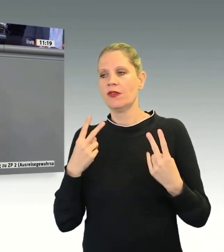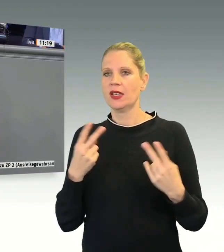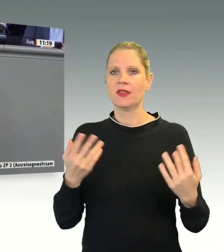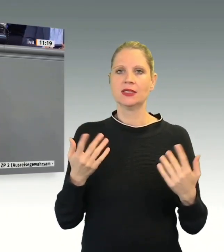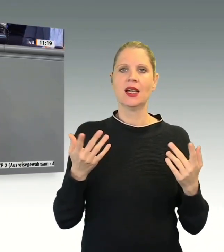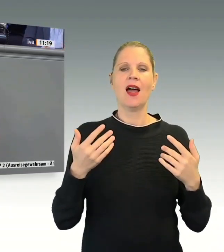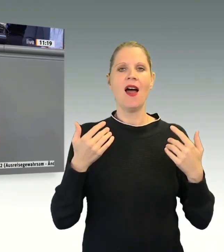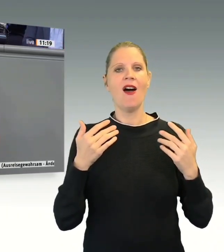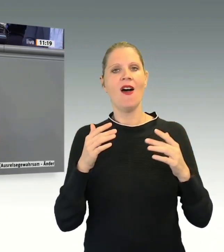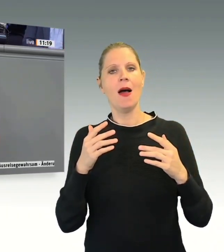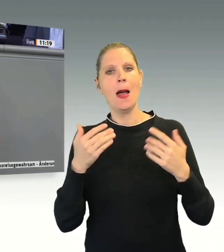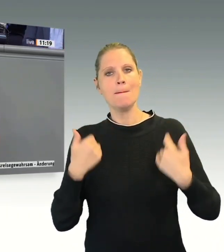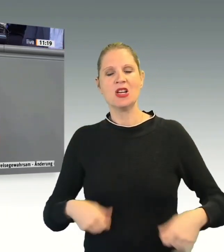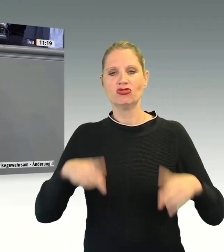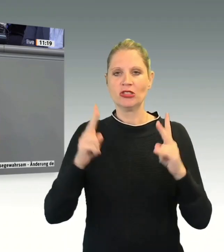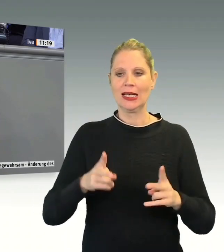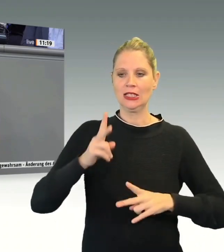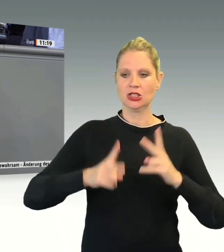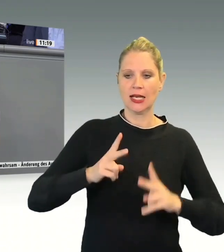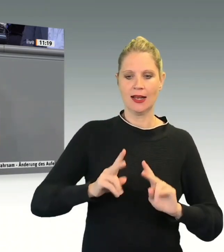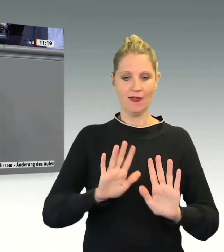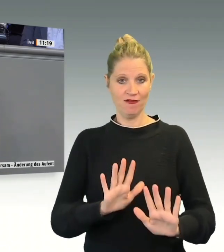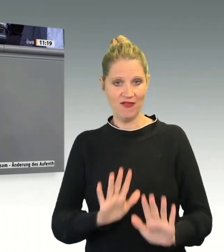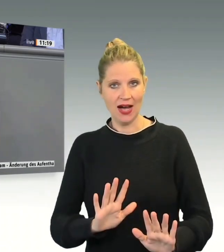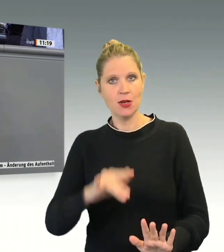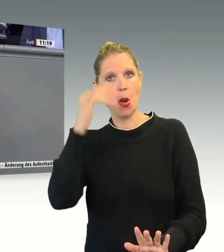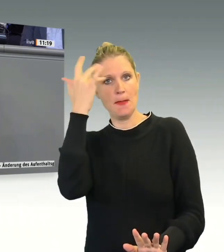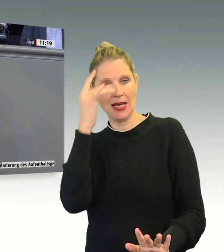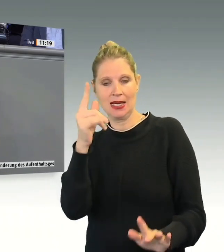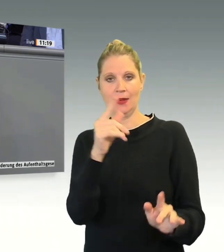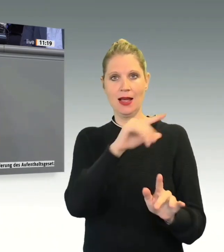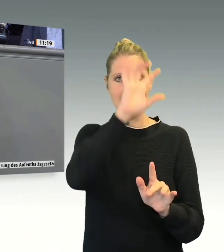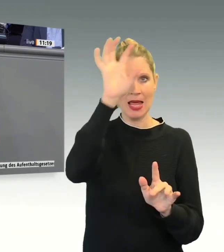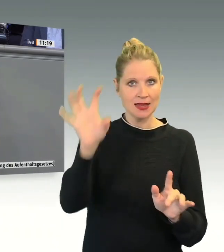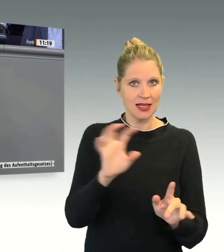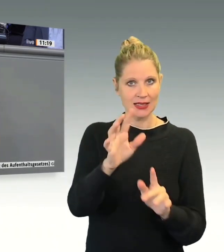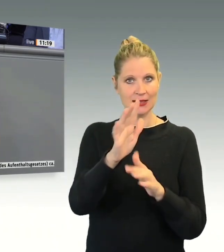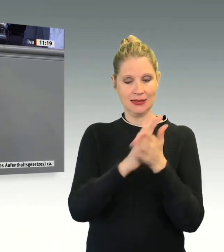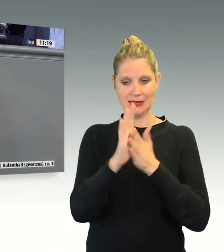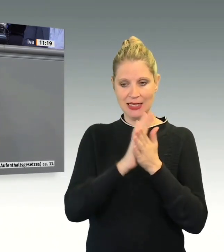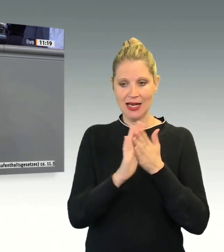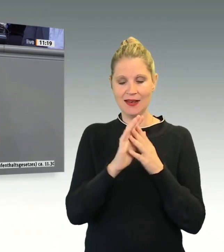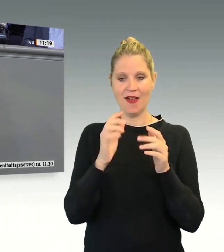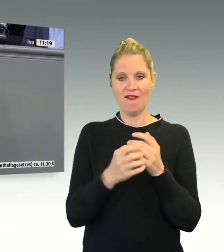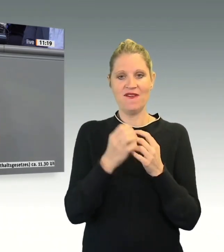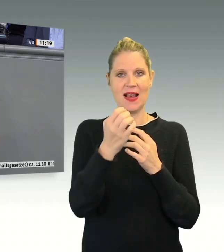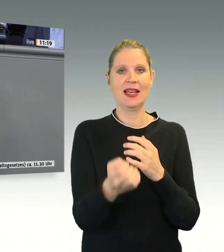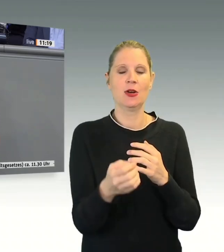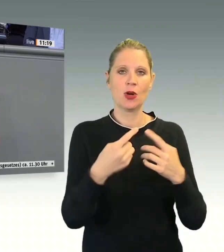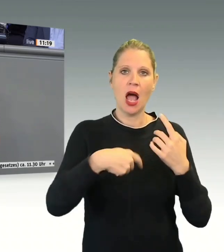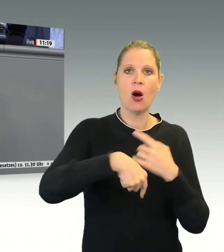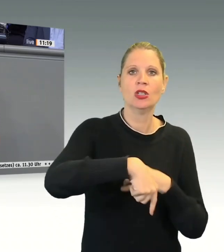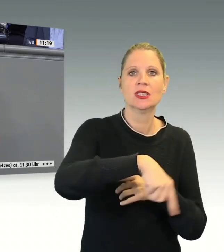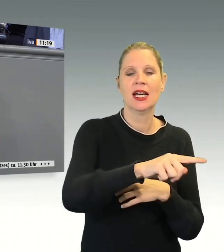Grundgesetzes darüber Gedanken machen, wenn uns die Länder sagen, und zwar alle Länder, dass eine Verlängerung des Ausreisegewahrsams etwas